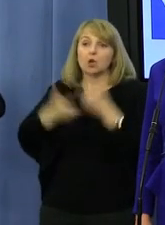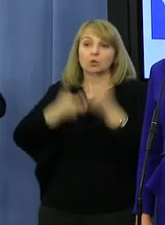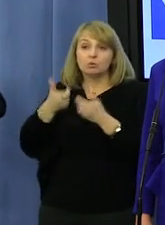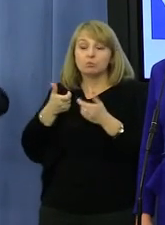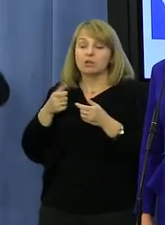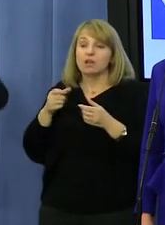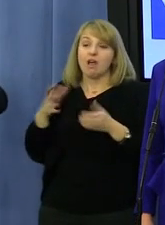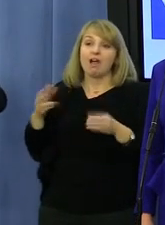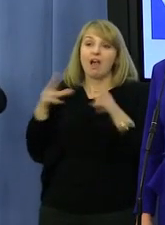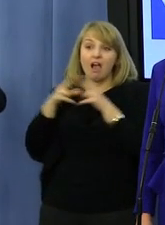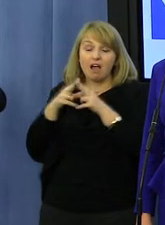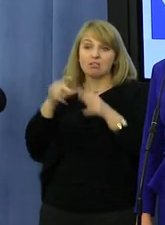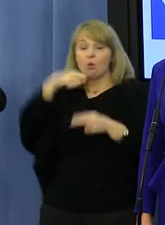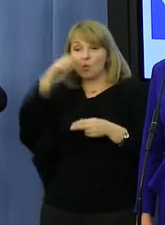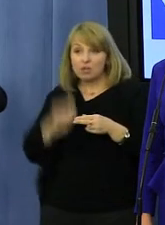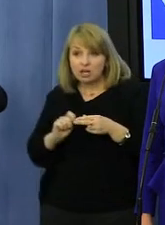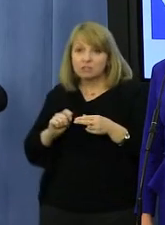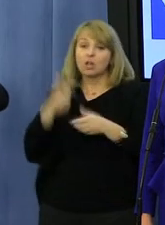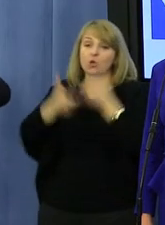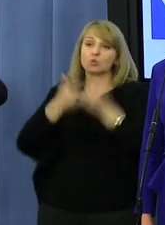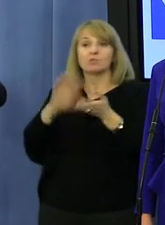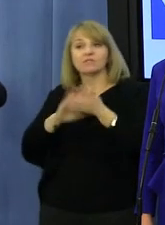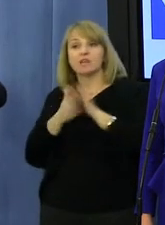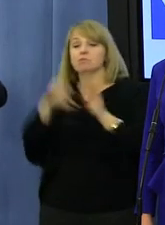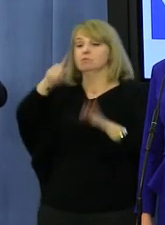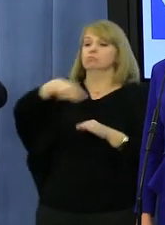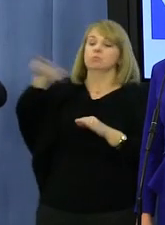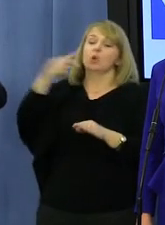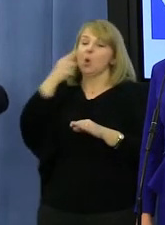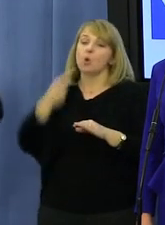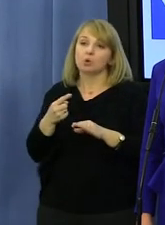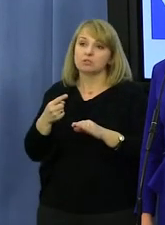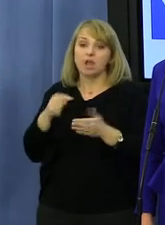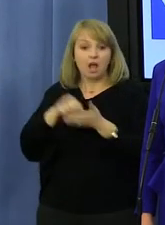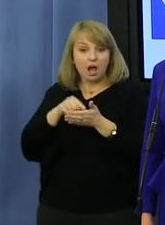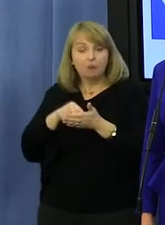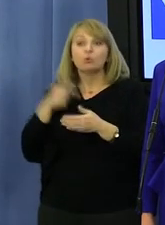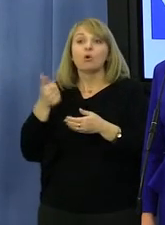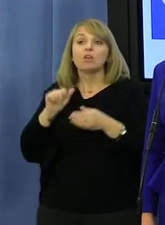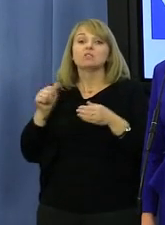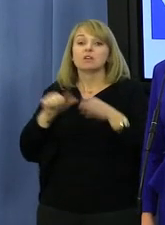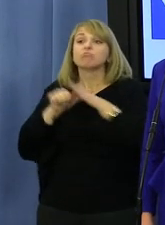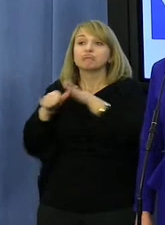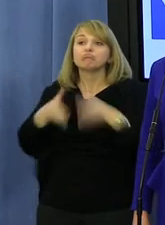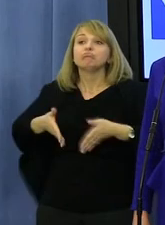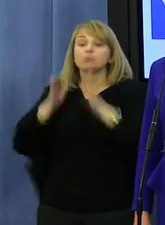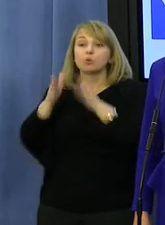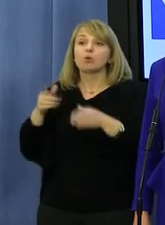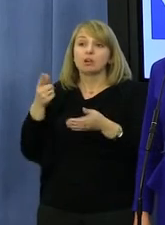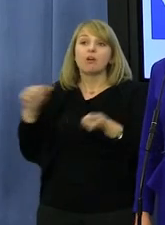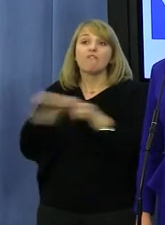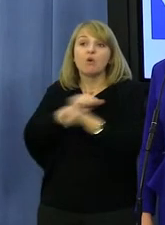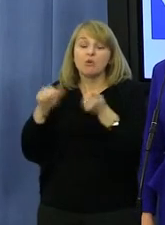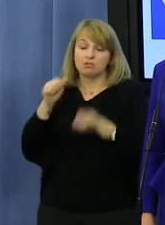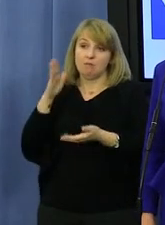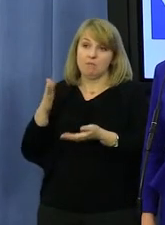to myślą tak jak Putin dokładnie. A ta eskalacja takiego myślenia prowadzi nas do po prostu wojny i do